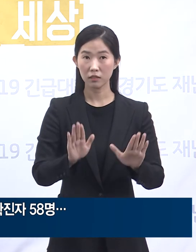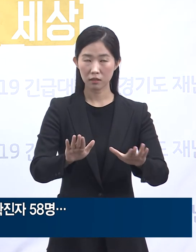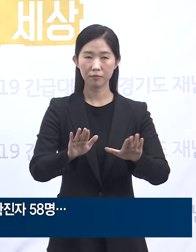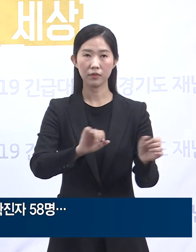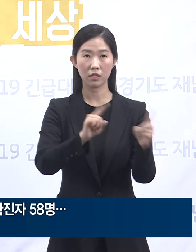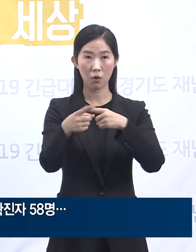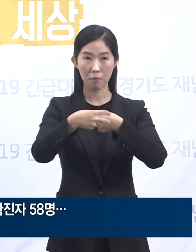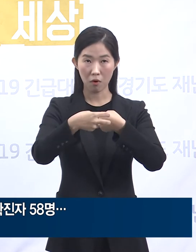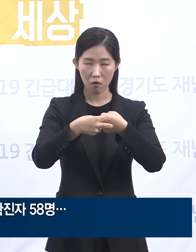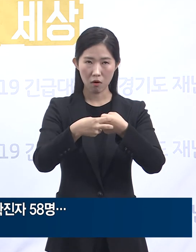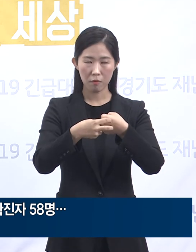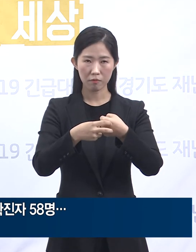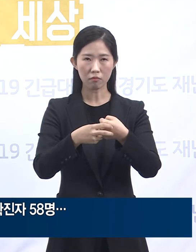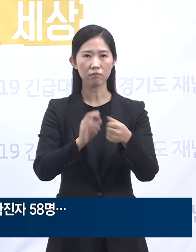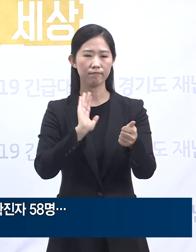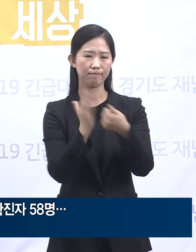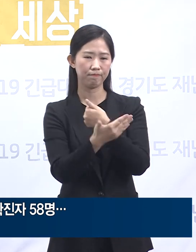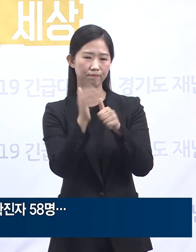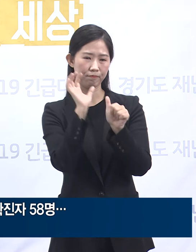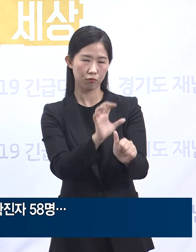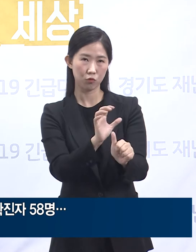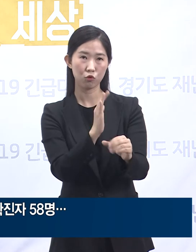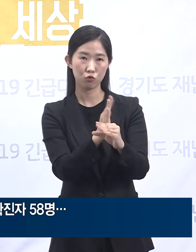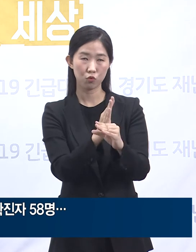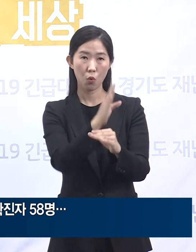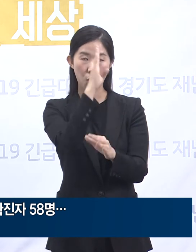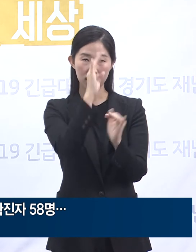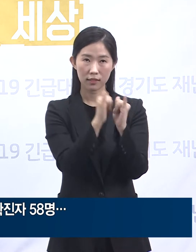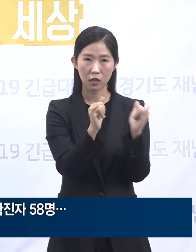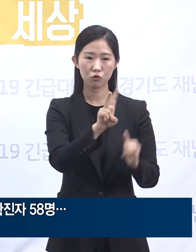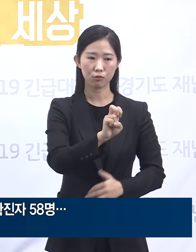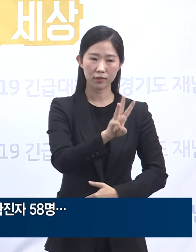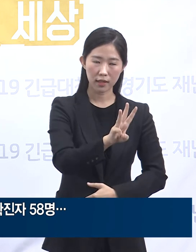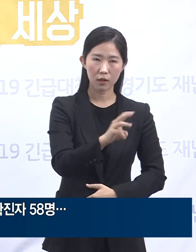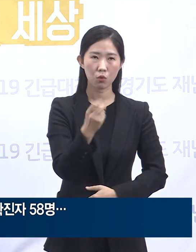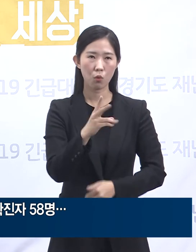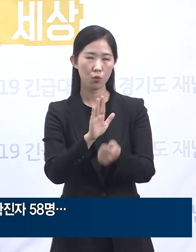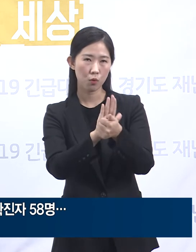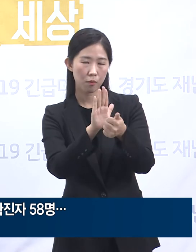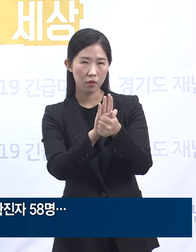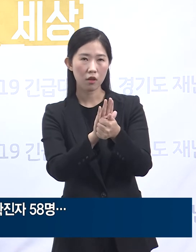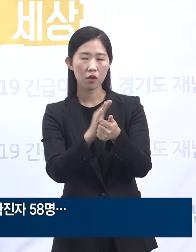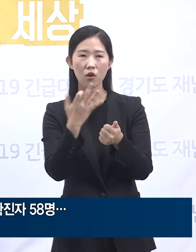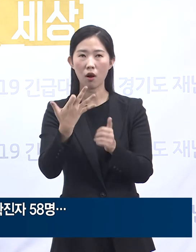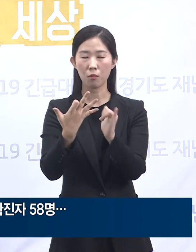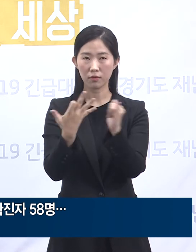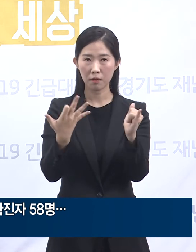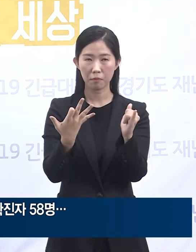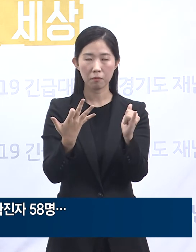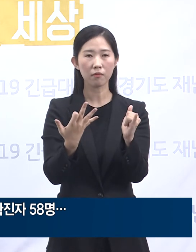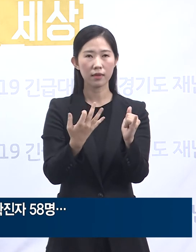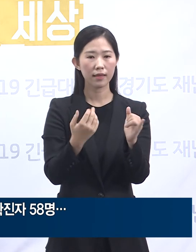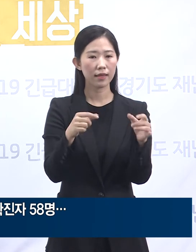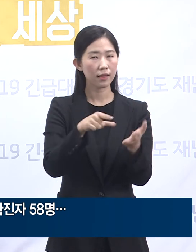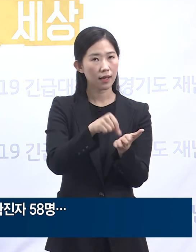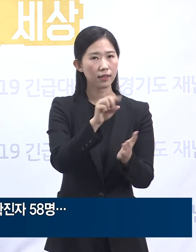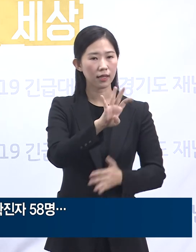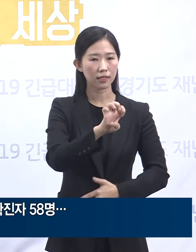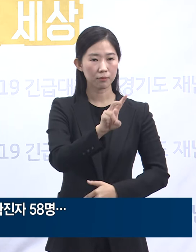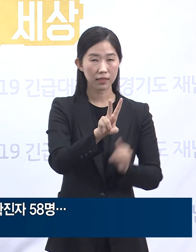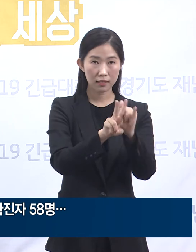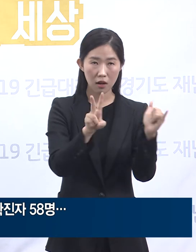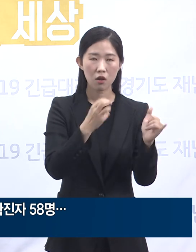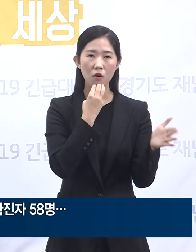병원은 코어트 격리 중이며 환자 23명, 간병인 19명 등 42명은 도의료원 안성병원으로